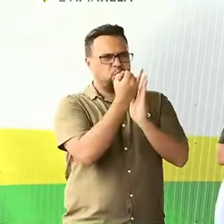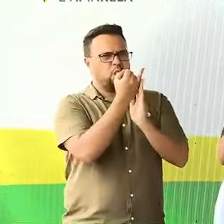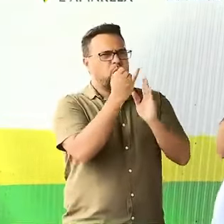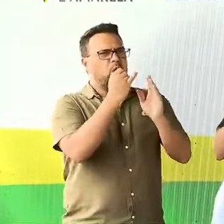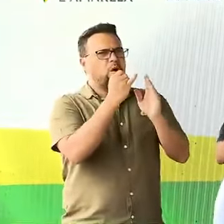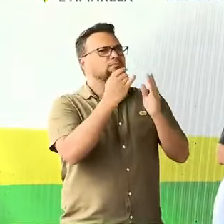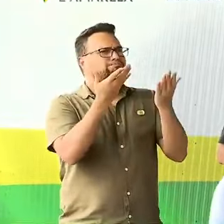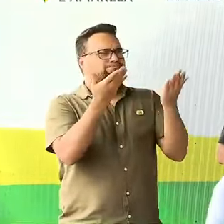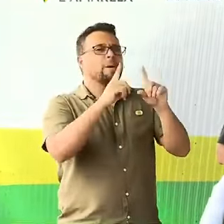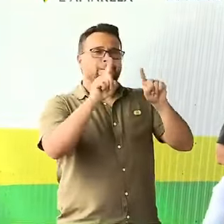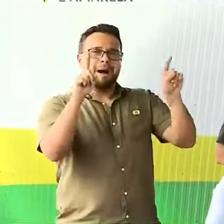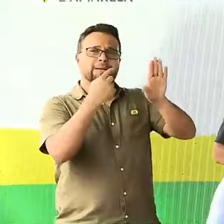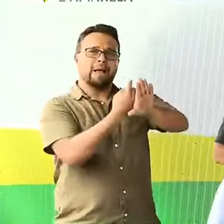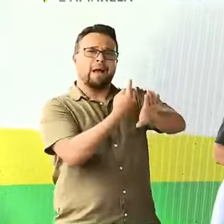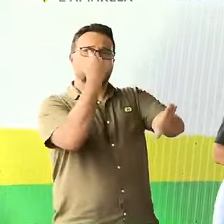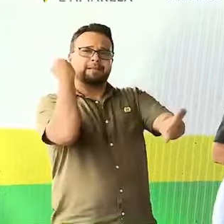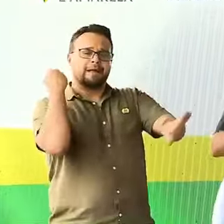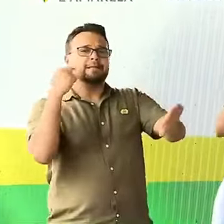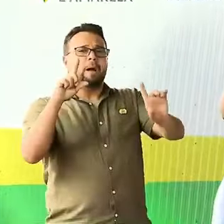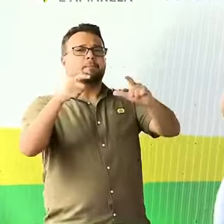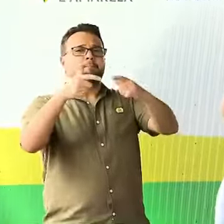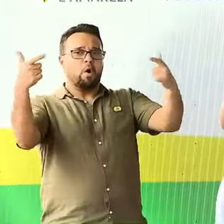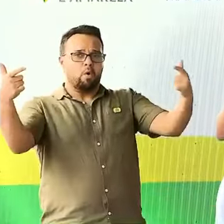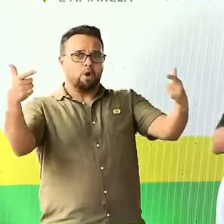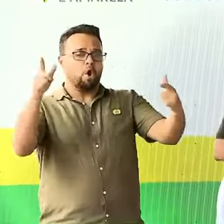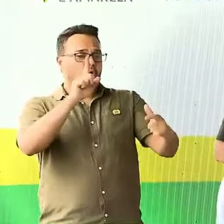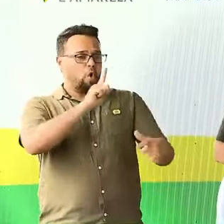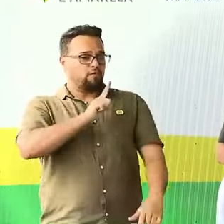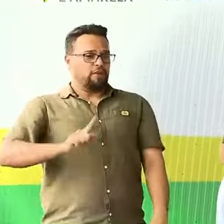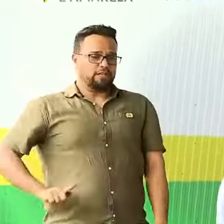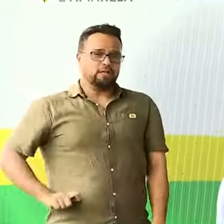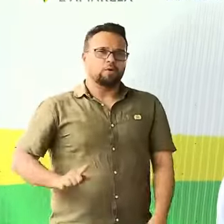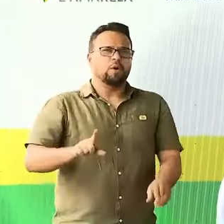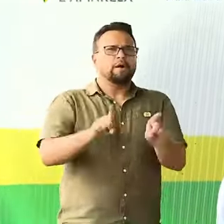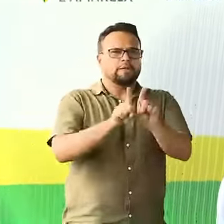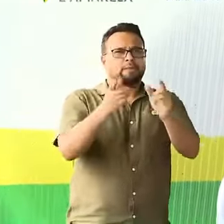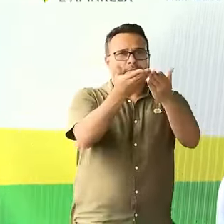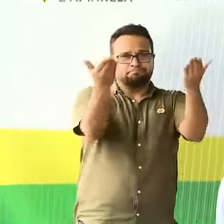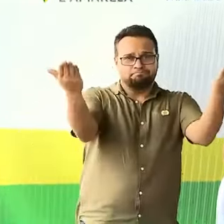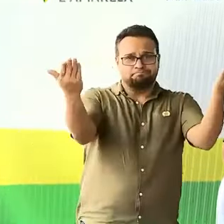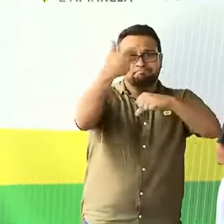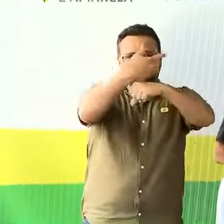grande parte dos governadores, da nossa mídia querida,